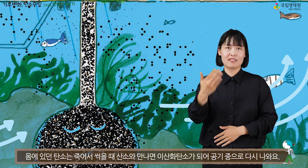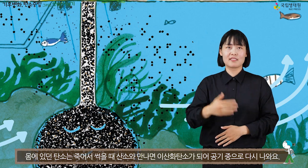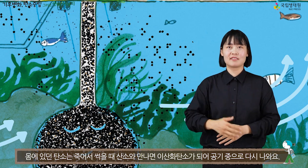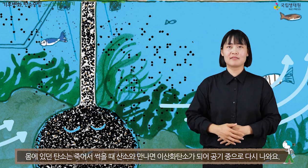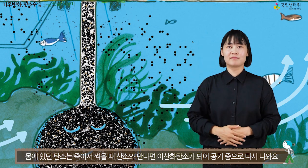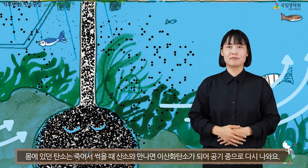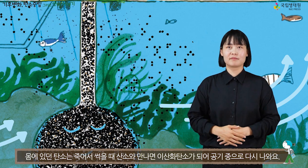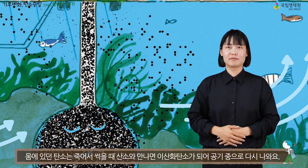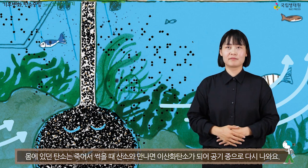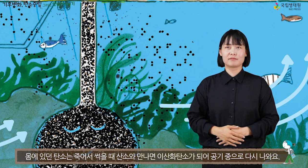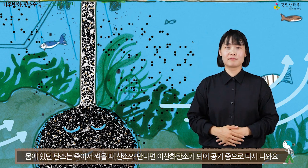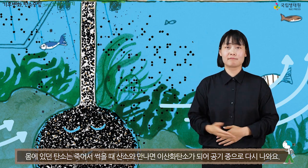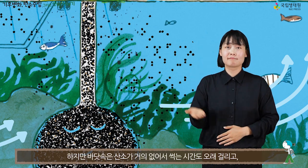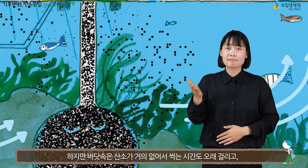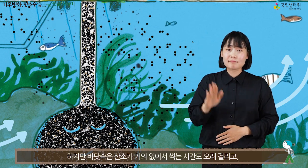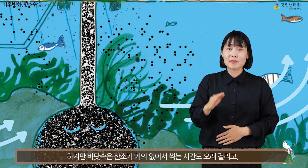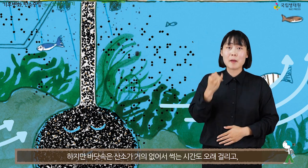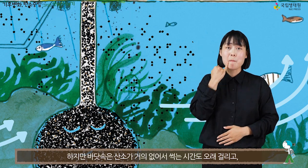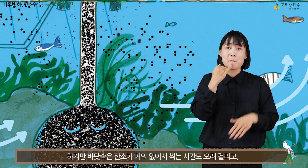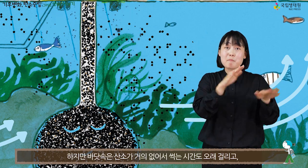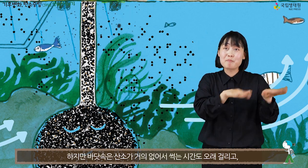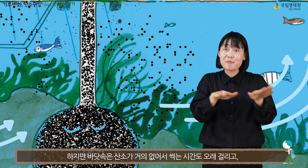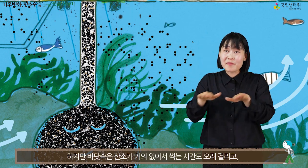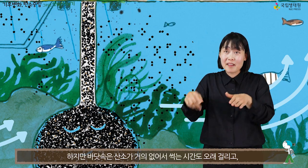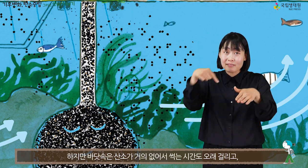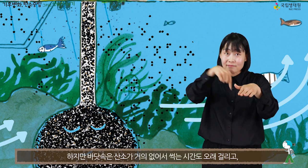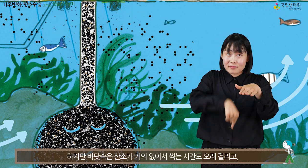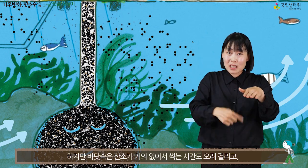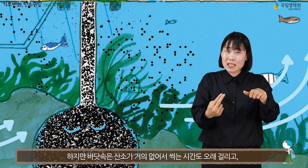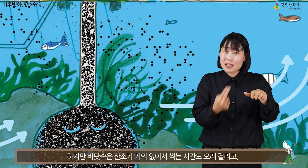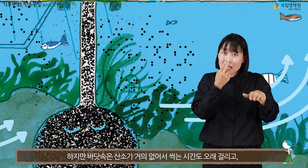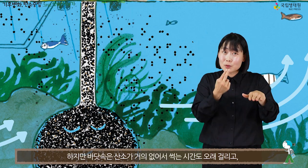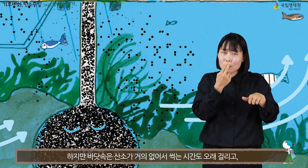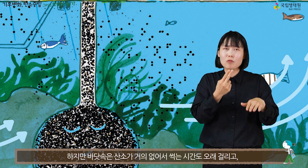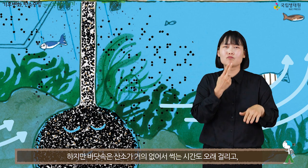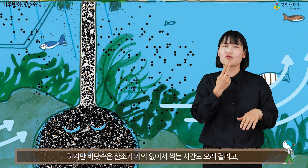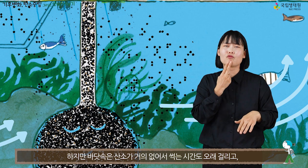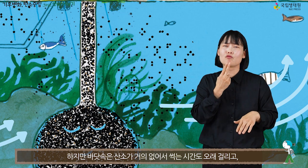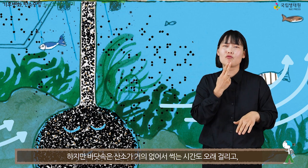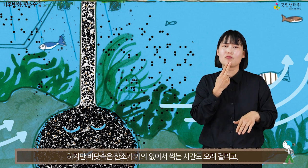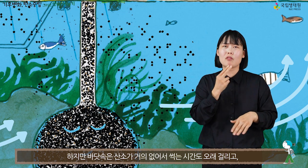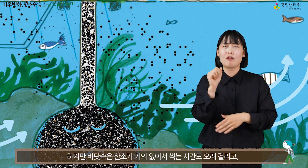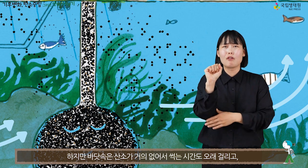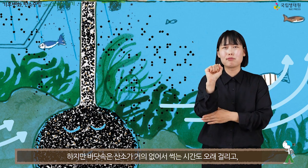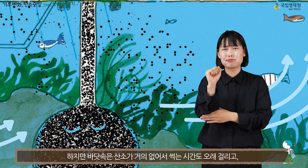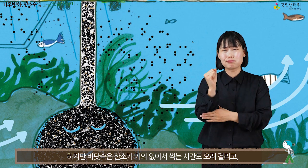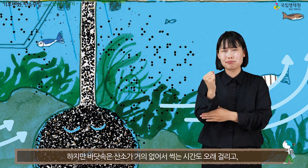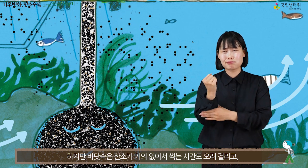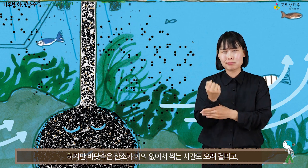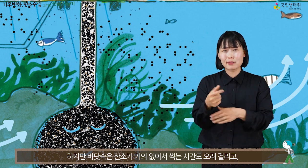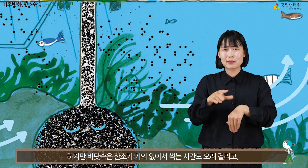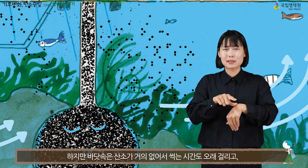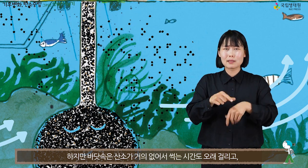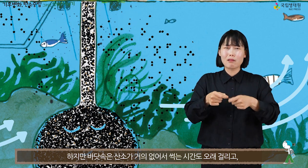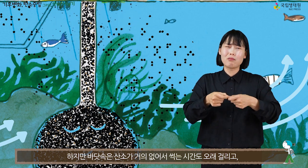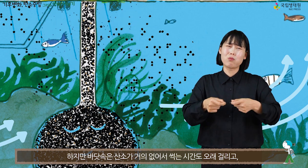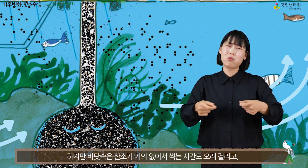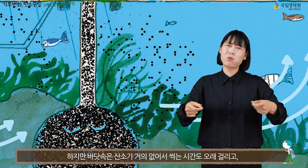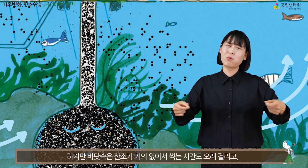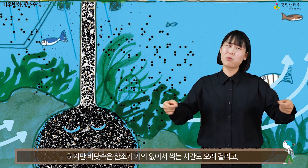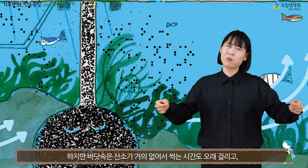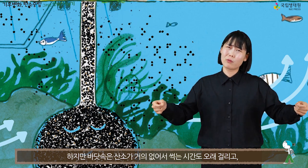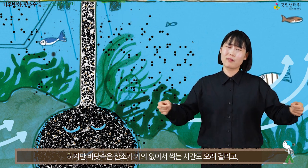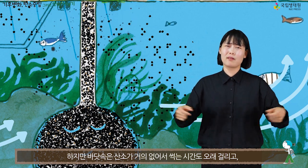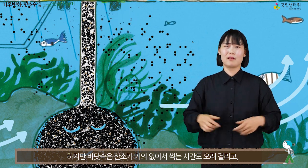다시 나와요. 하지만 바닷속은 산소가 거의 없어서 썩는 시간도 오래